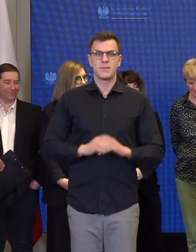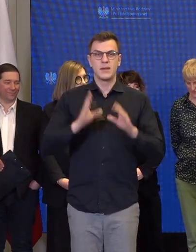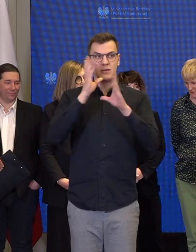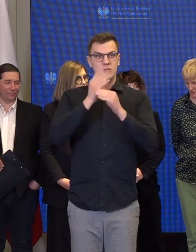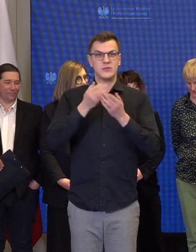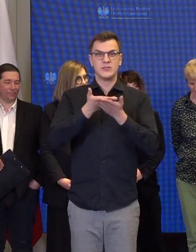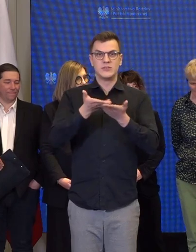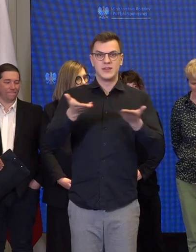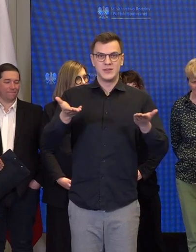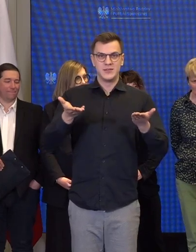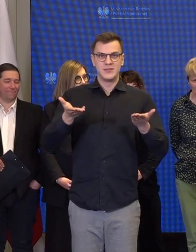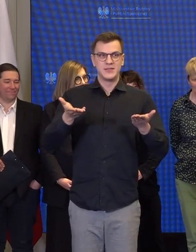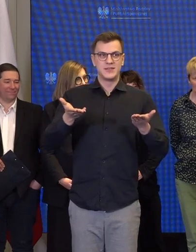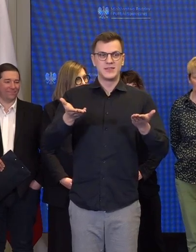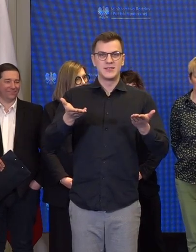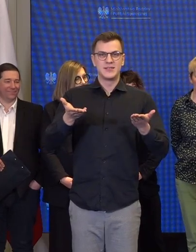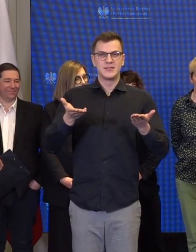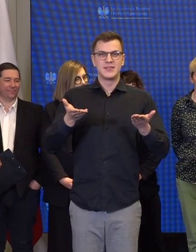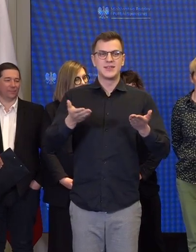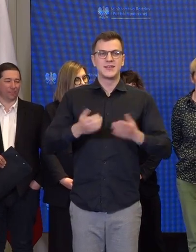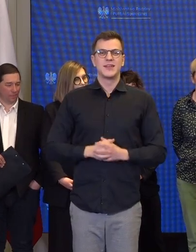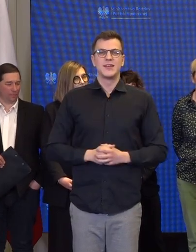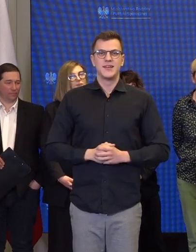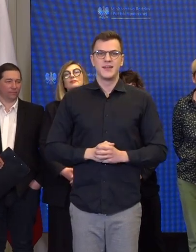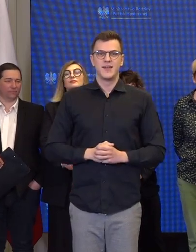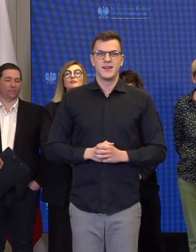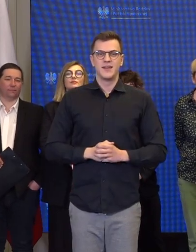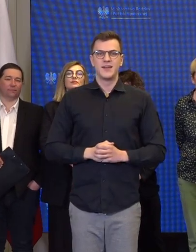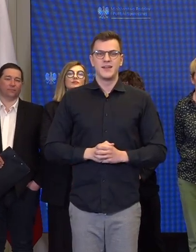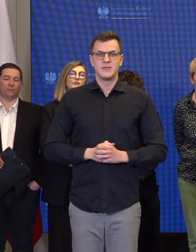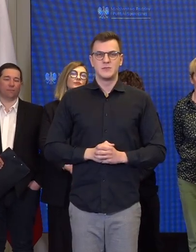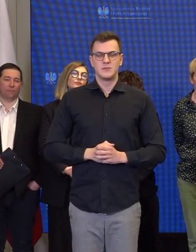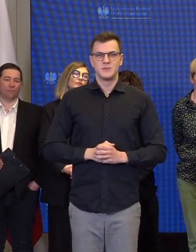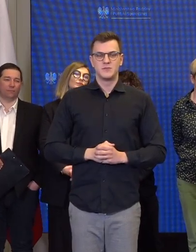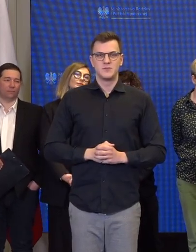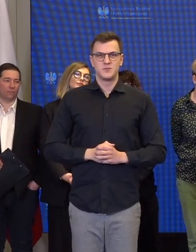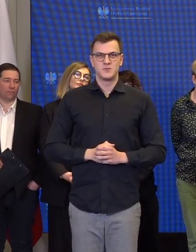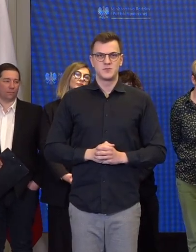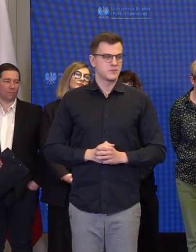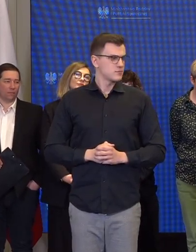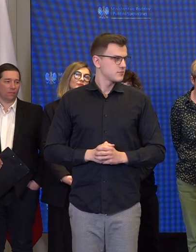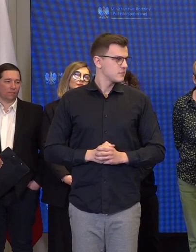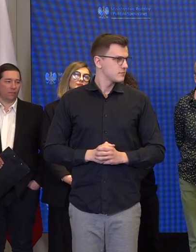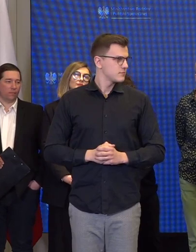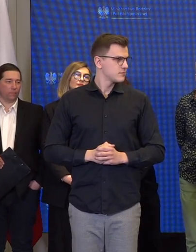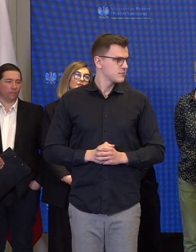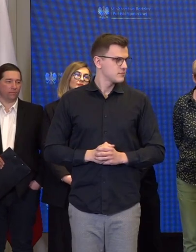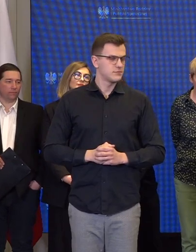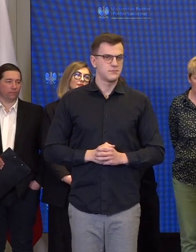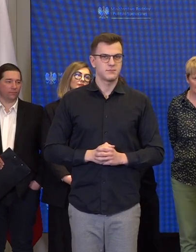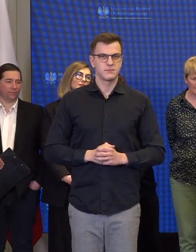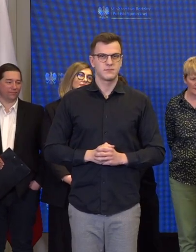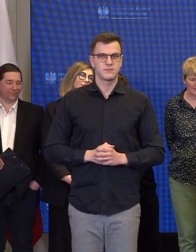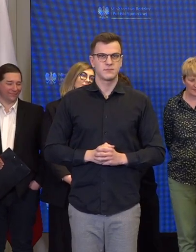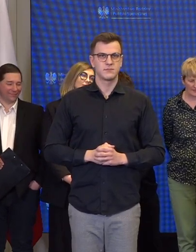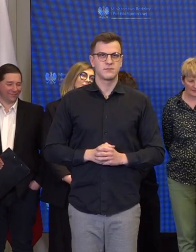Szanowni Państwo, tutaj Regę towarzyszy naszej konferencji. W związku z tym muszę troszeczkę poprzestawiać.